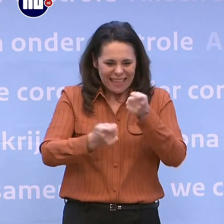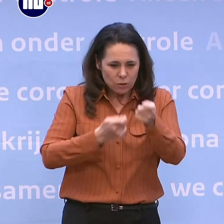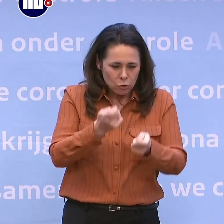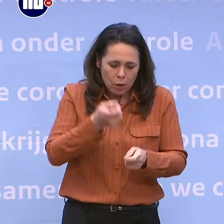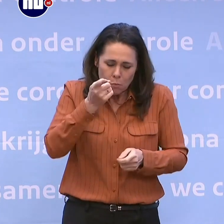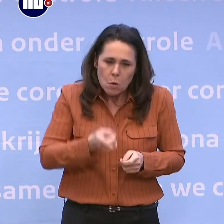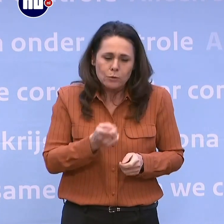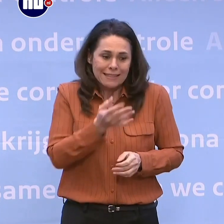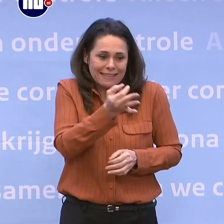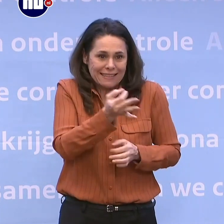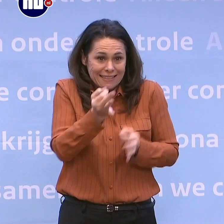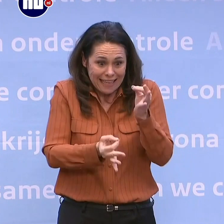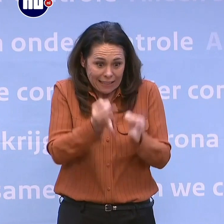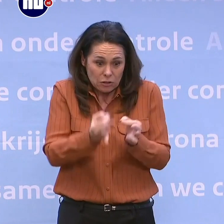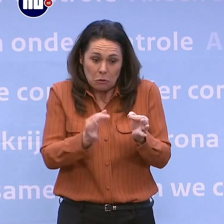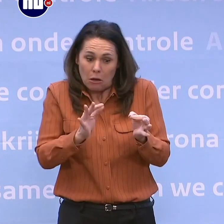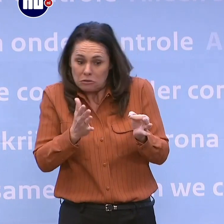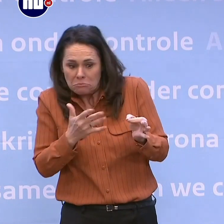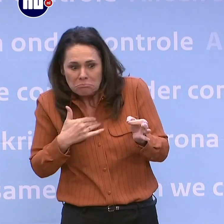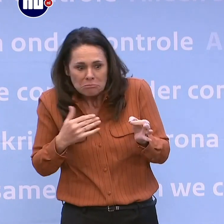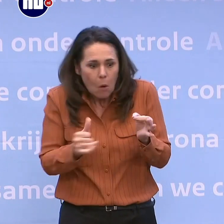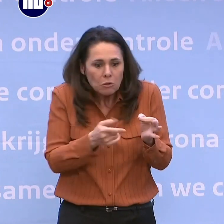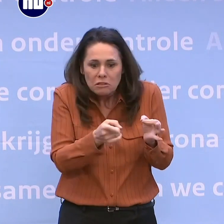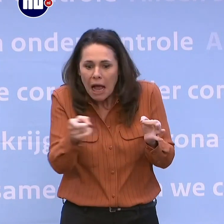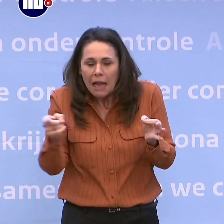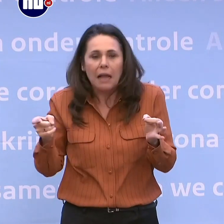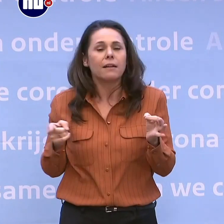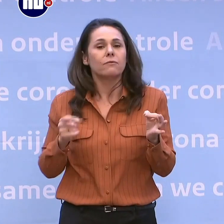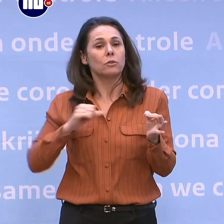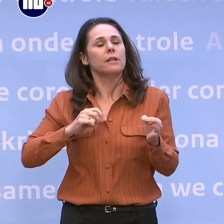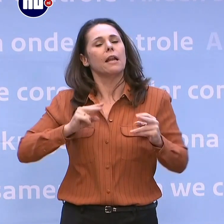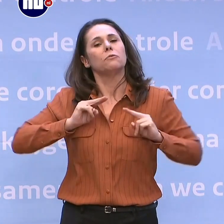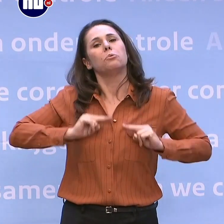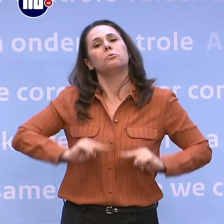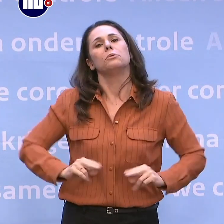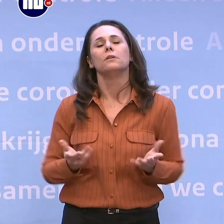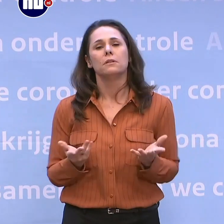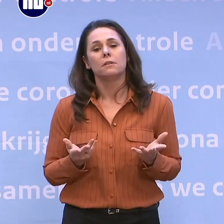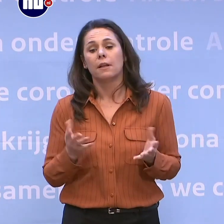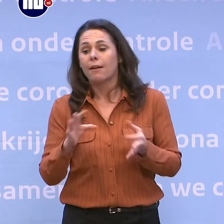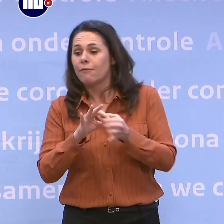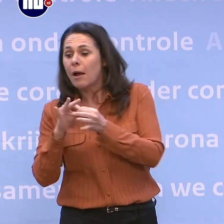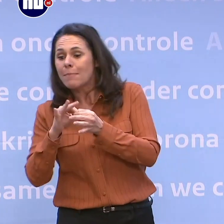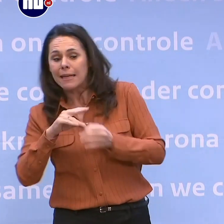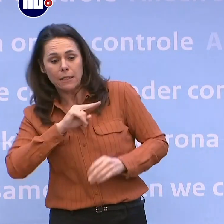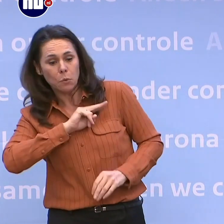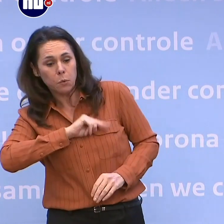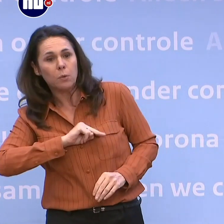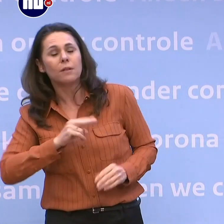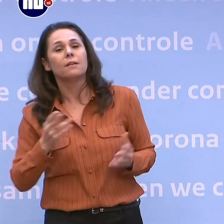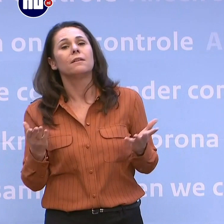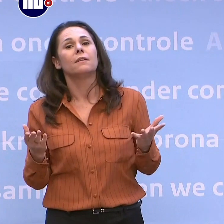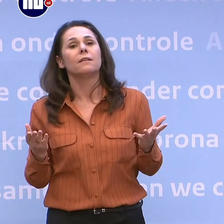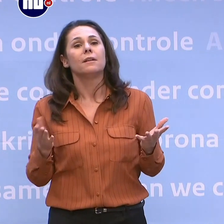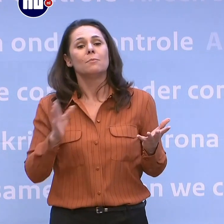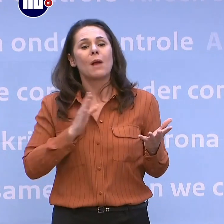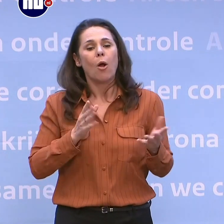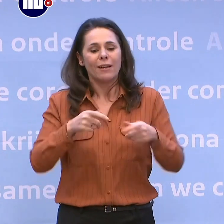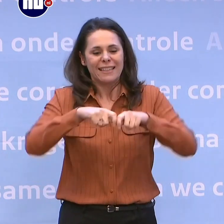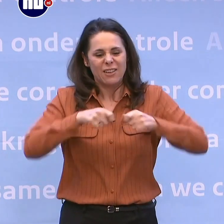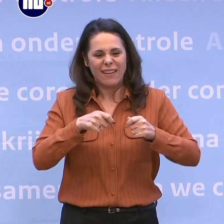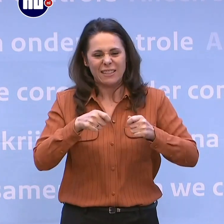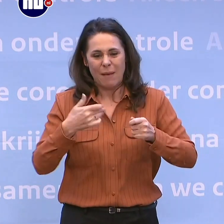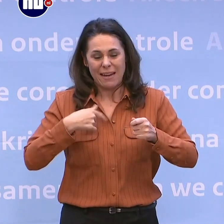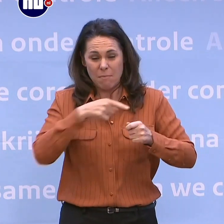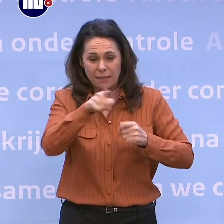testen als daar aanleiding voor is. Voor hun eigen geruststelling, en die van hun families. Maar ook ter bescherming van de kwetsbare